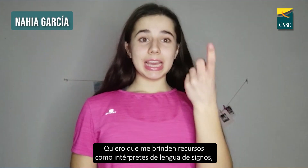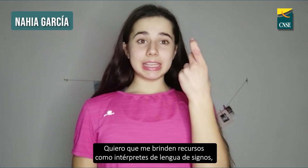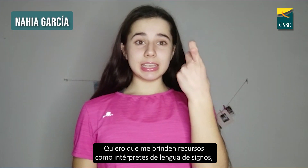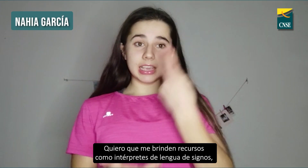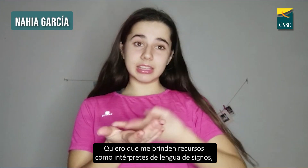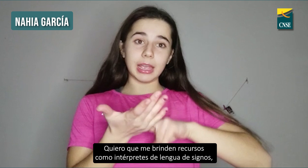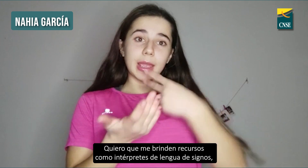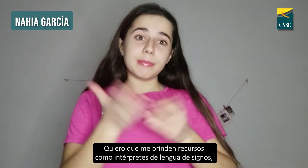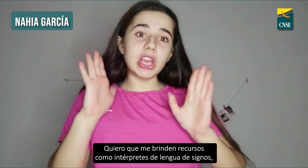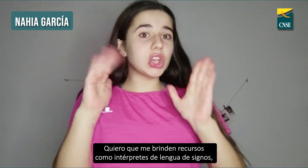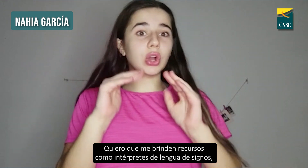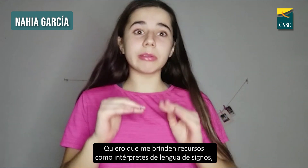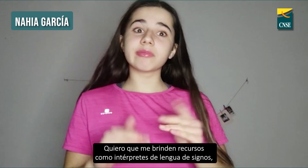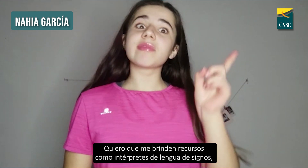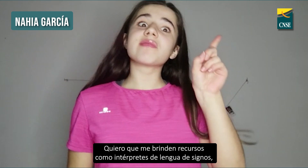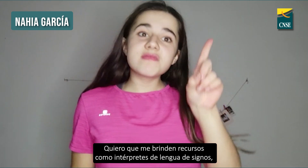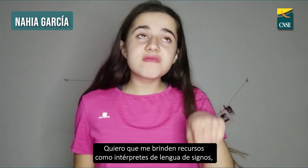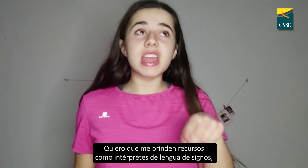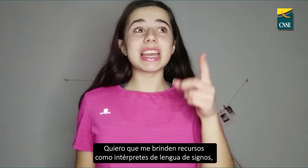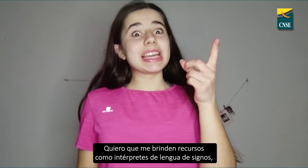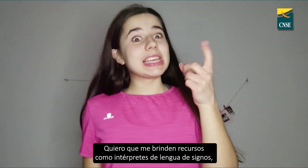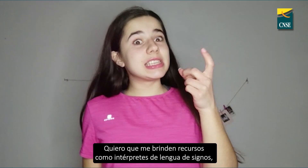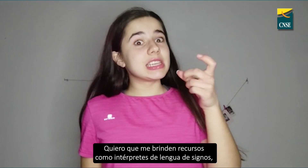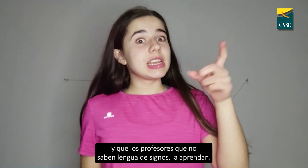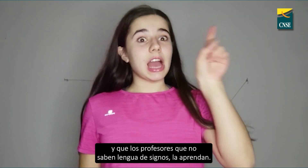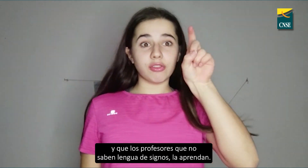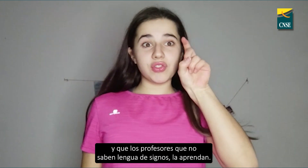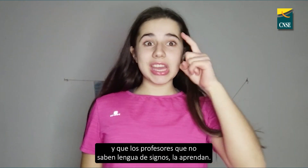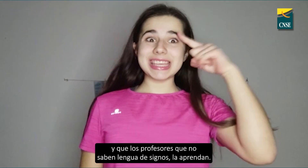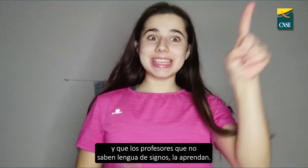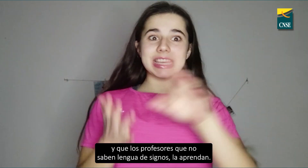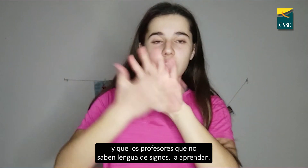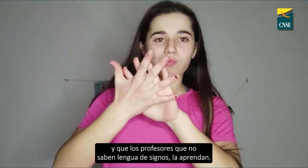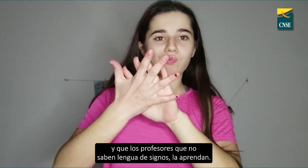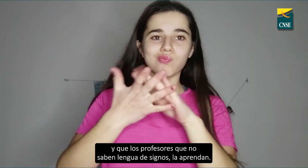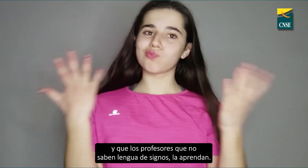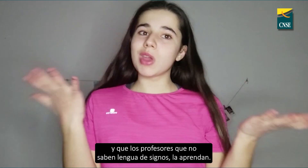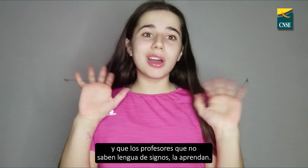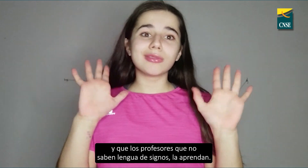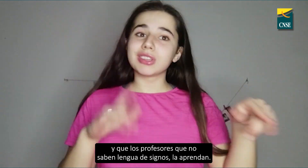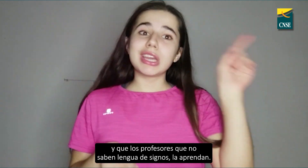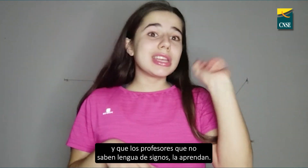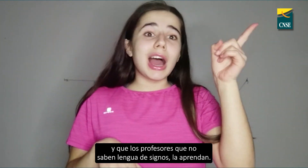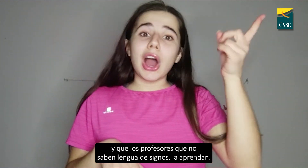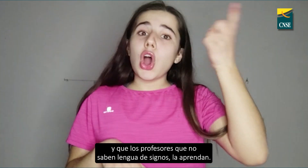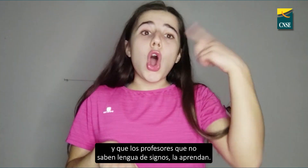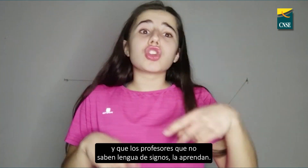Quiero que me brinden recursos, como intérpretes de lengua de signos, y que los profesores que no saben lengua de signos,